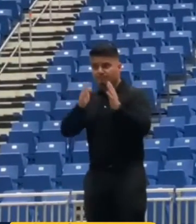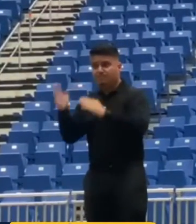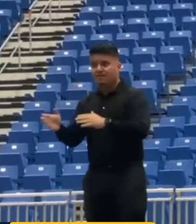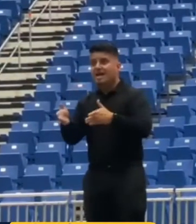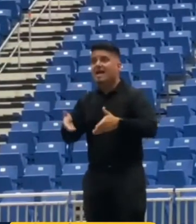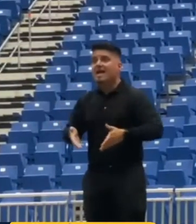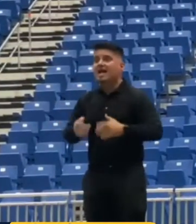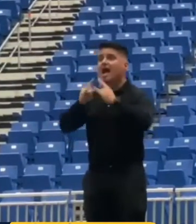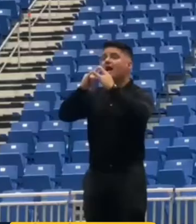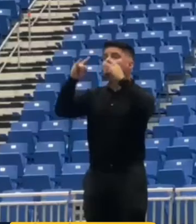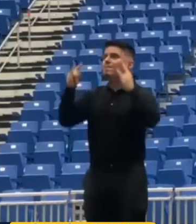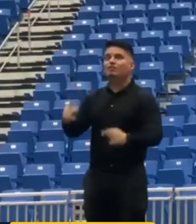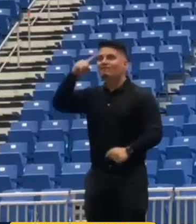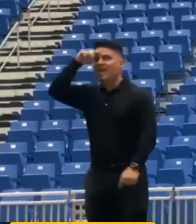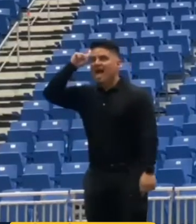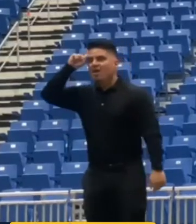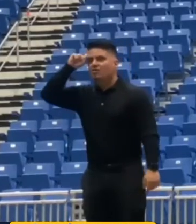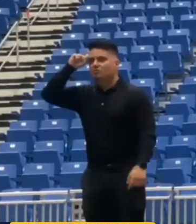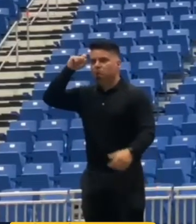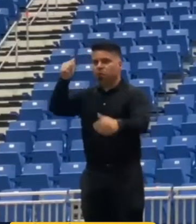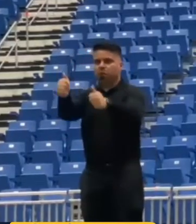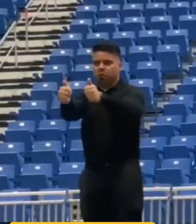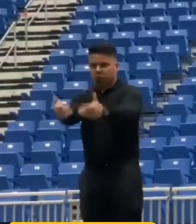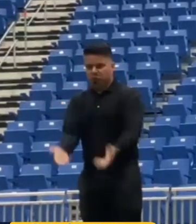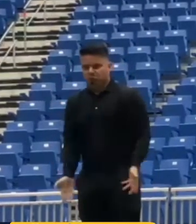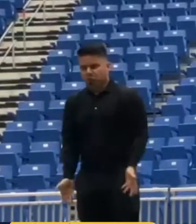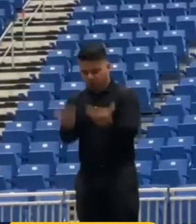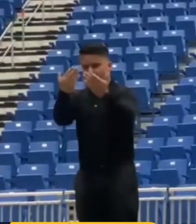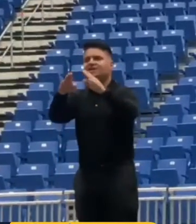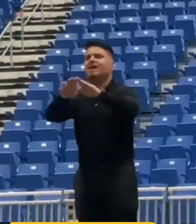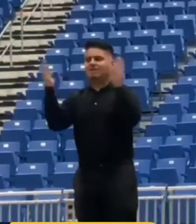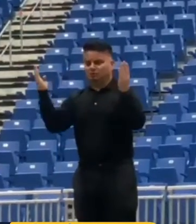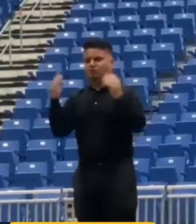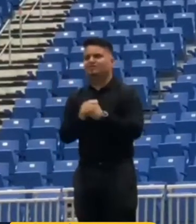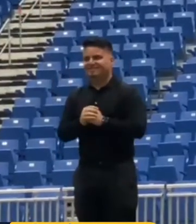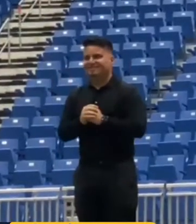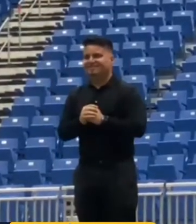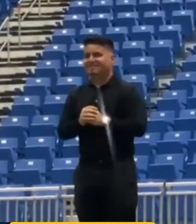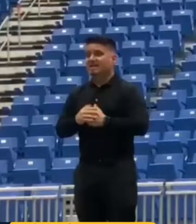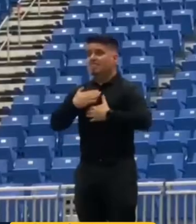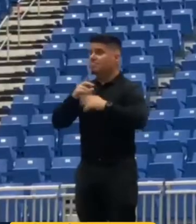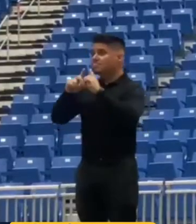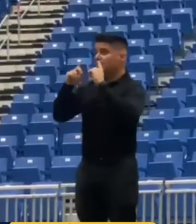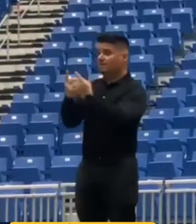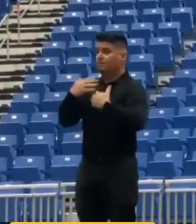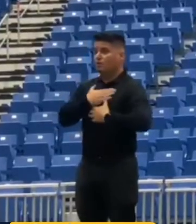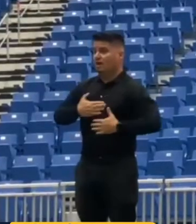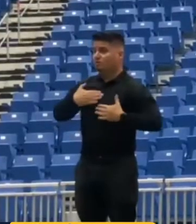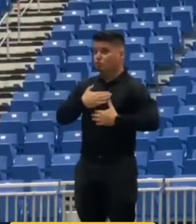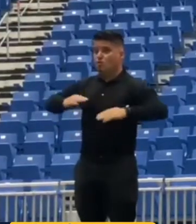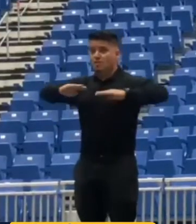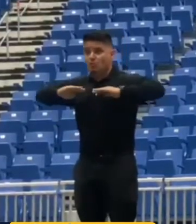sujeto al cumplimiento del protocolo que deberá realizar y publicar al Departamento de Recreación y Deportes en coordinación con el